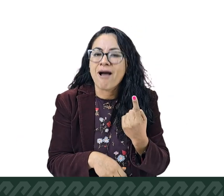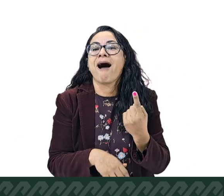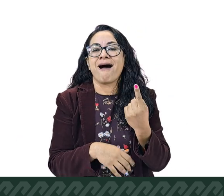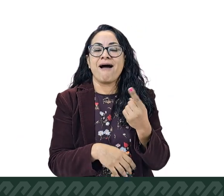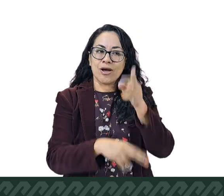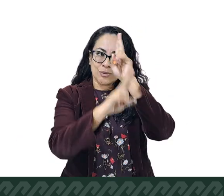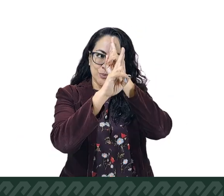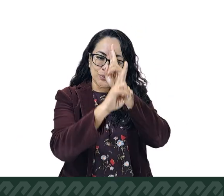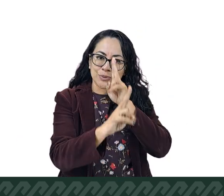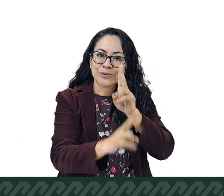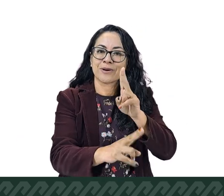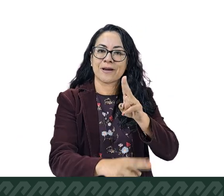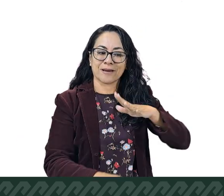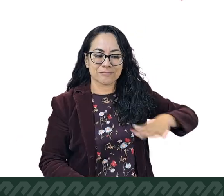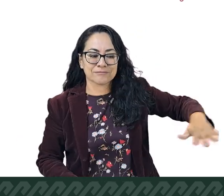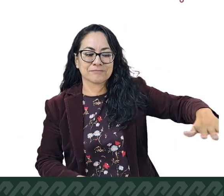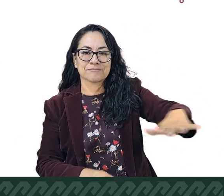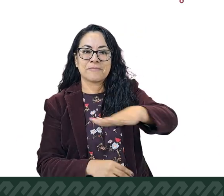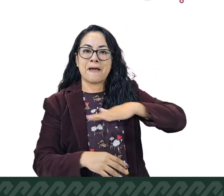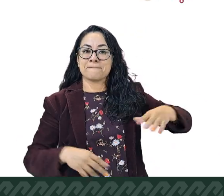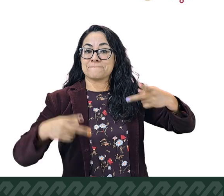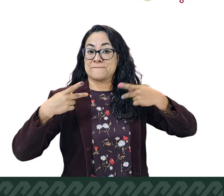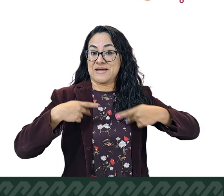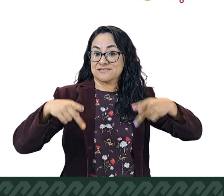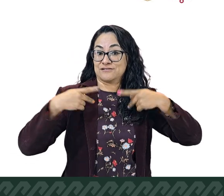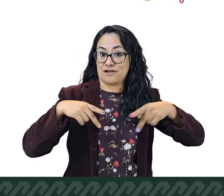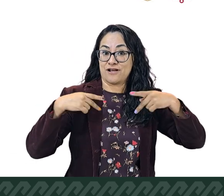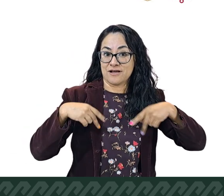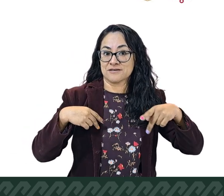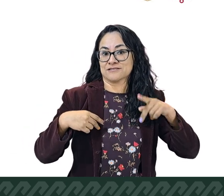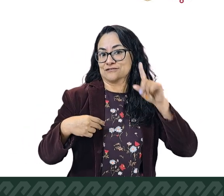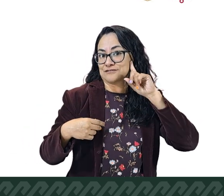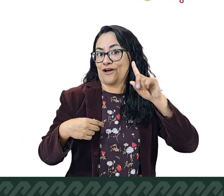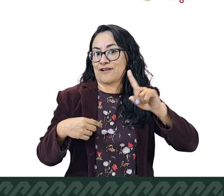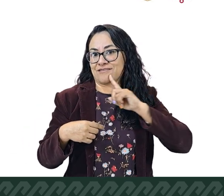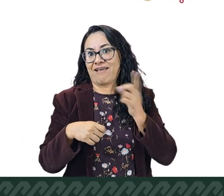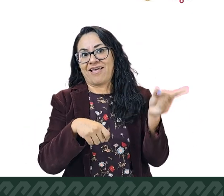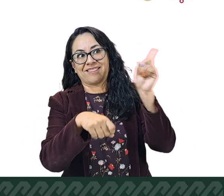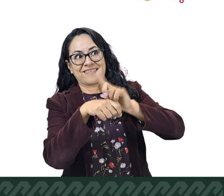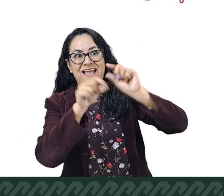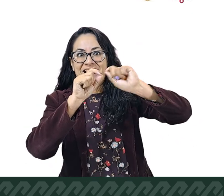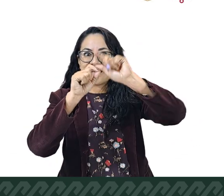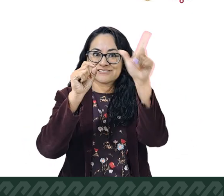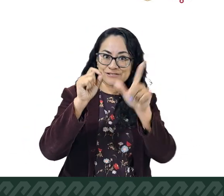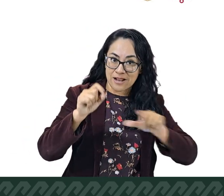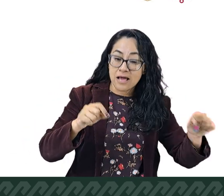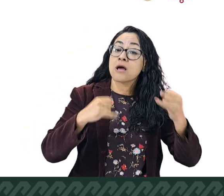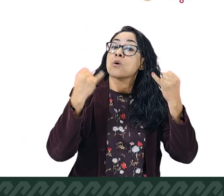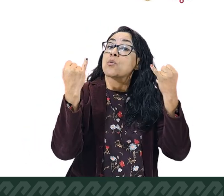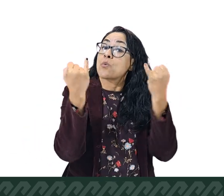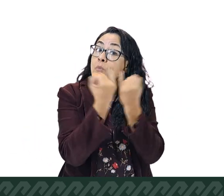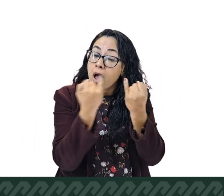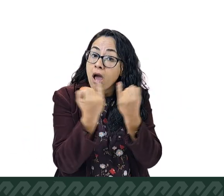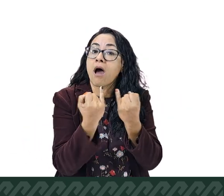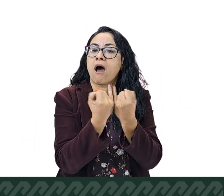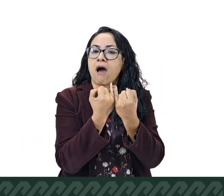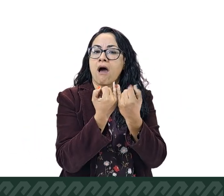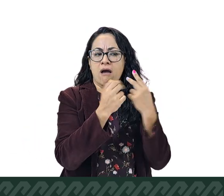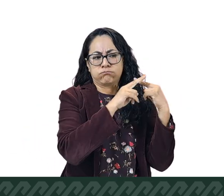Nacional de las Personas Sordas y el 156 aniversario de la